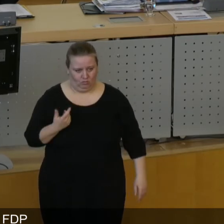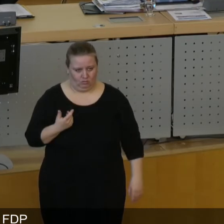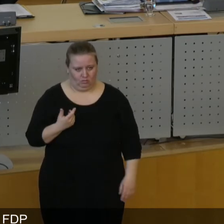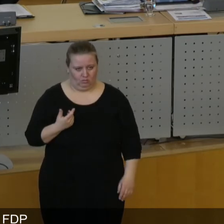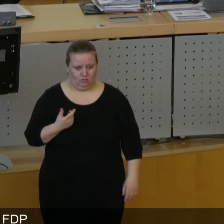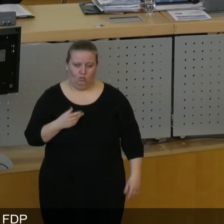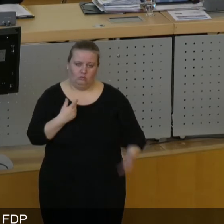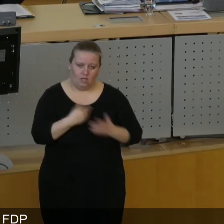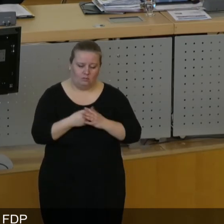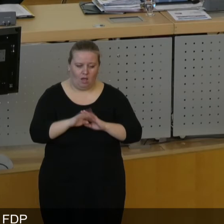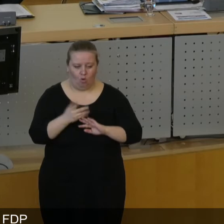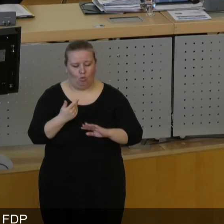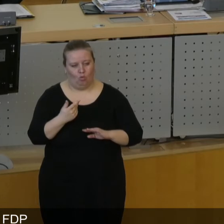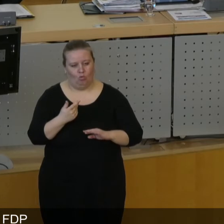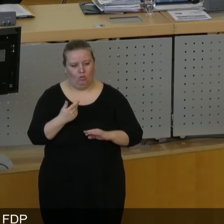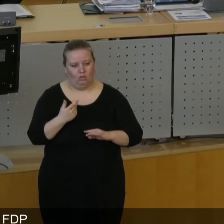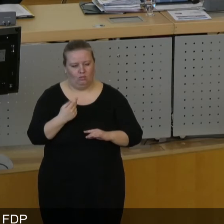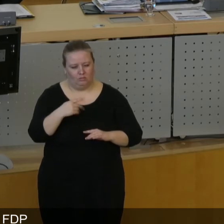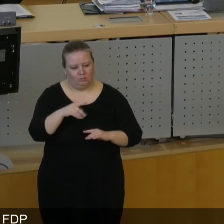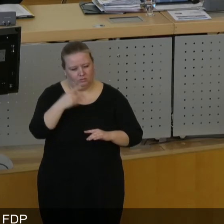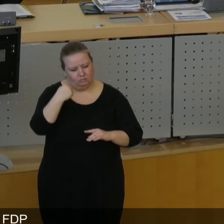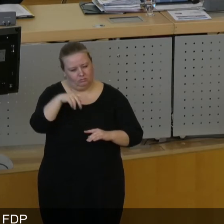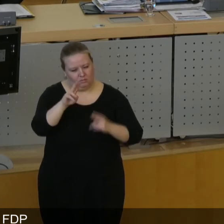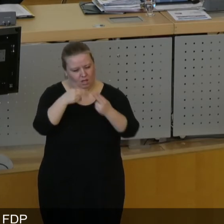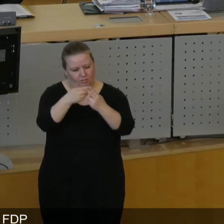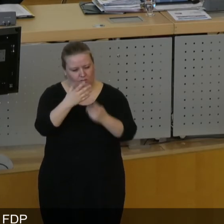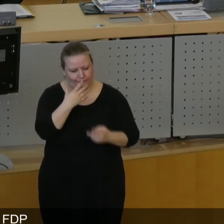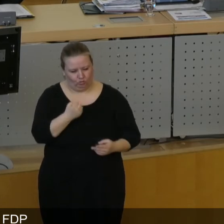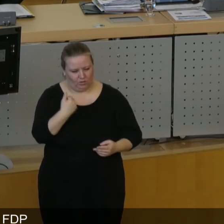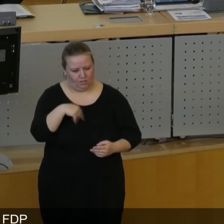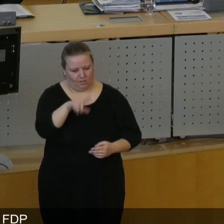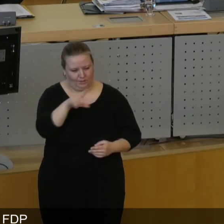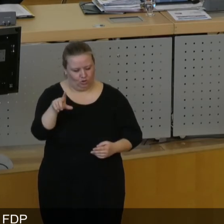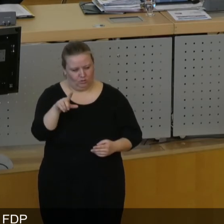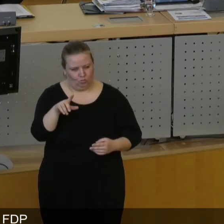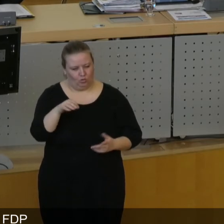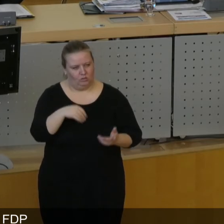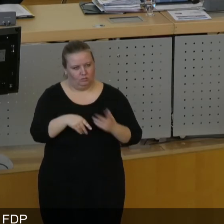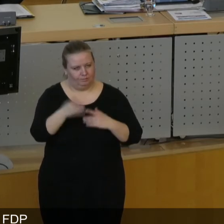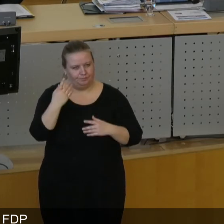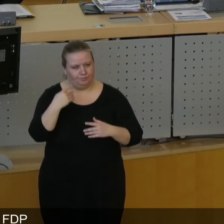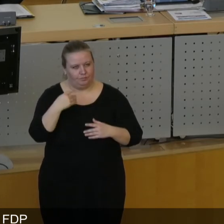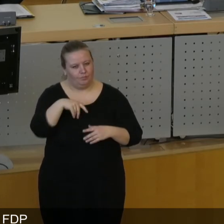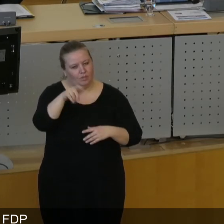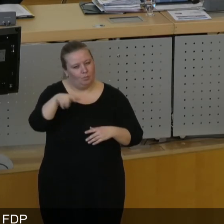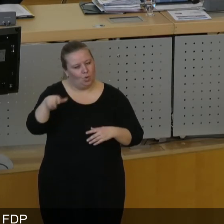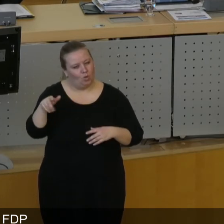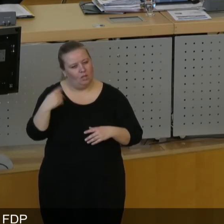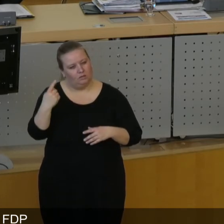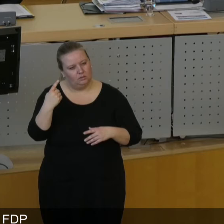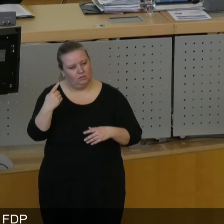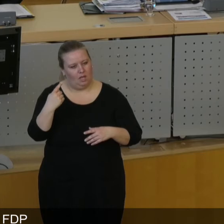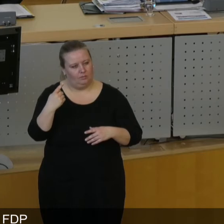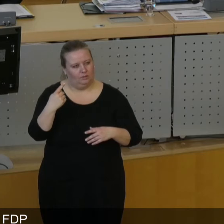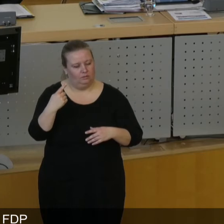Ich versuche, mich dem Kunststück von Herrn Lichty anzuschließen und den Bogen zu schließen zu Bürgern, die in vielleicht